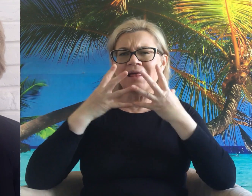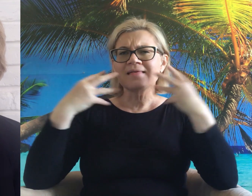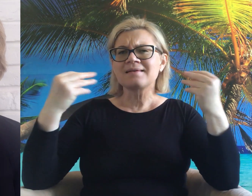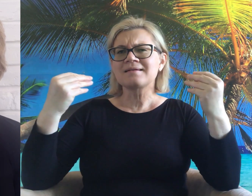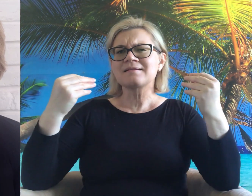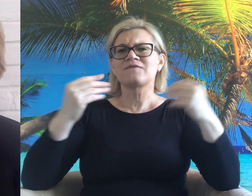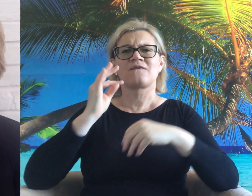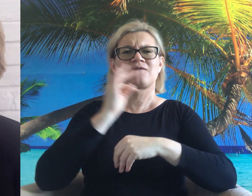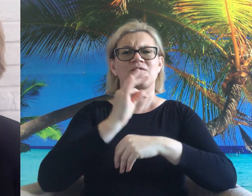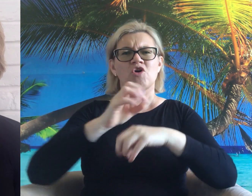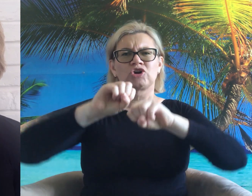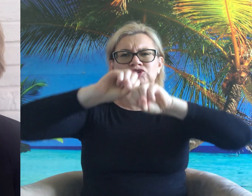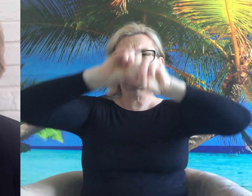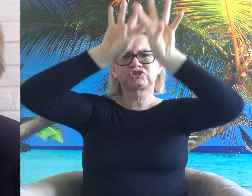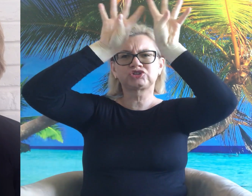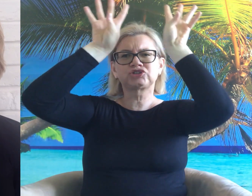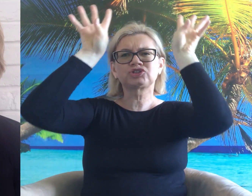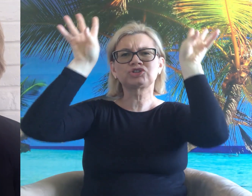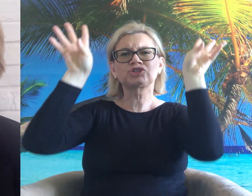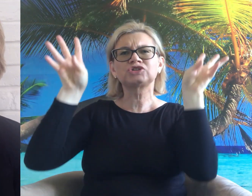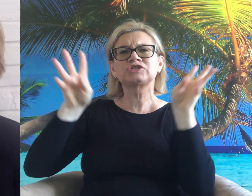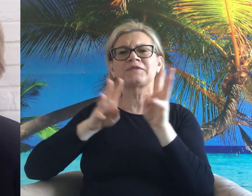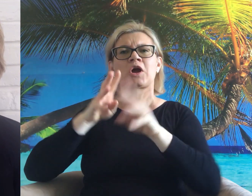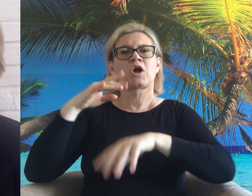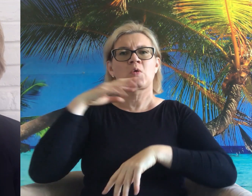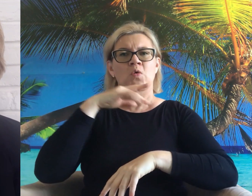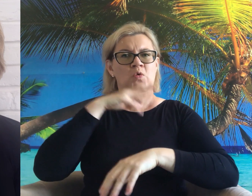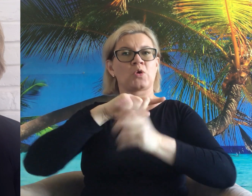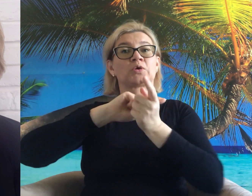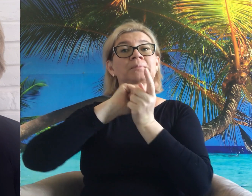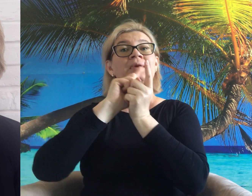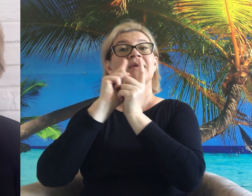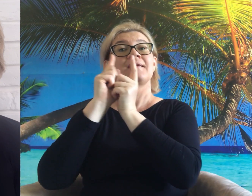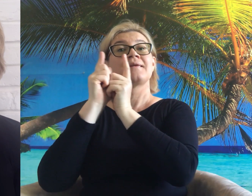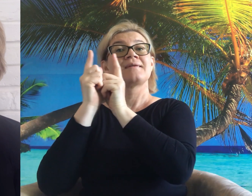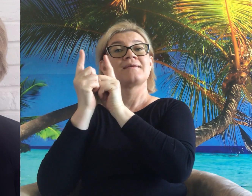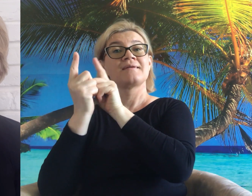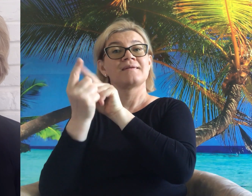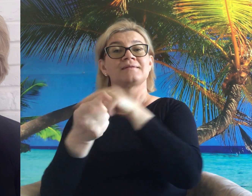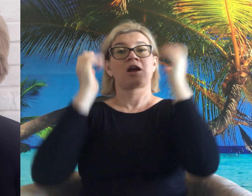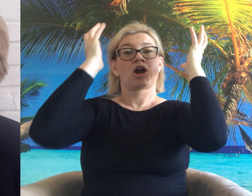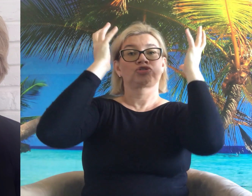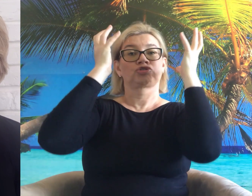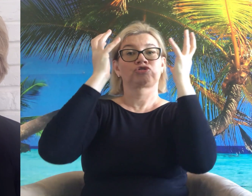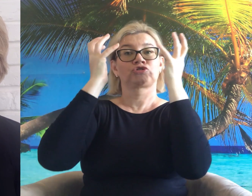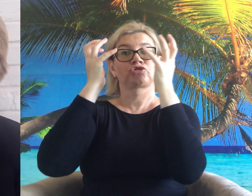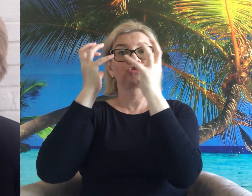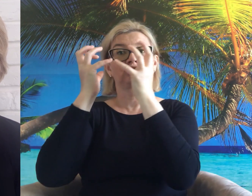Lwy mają grzywy, które z wiekiem ciemnieją.